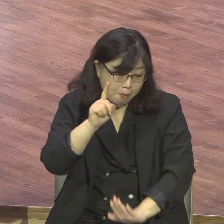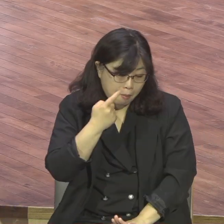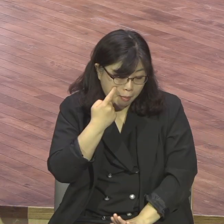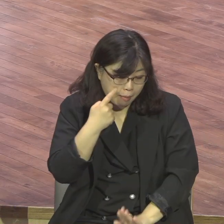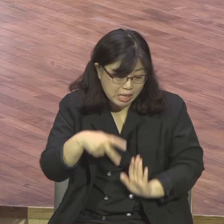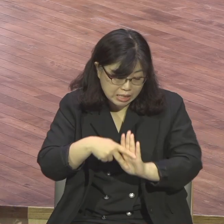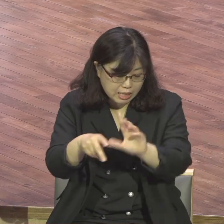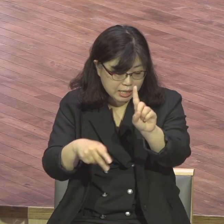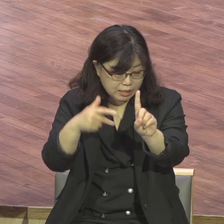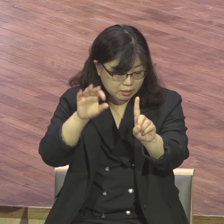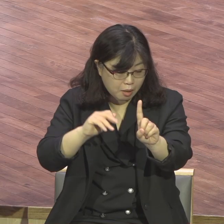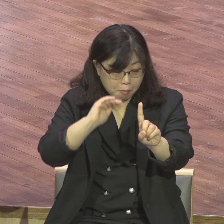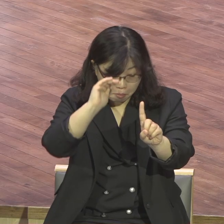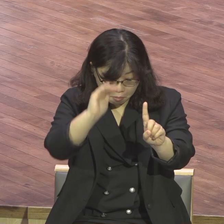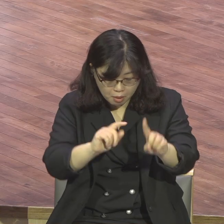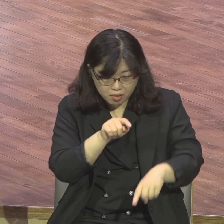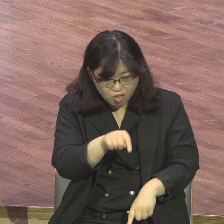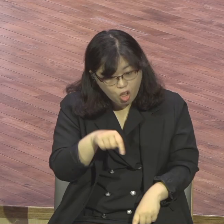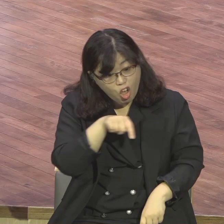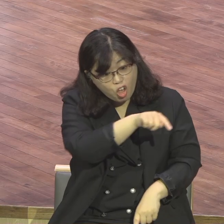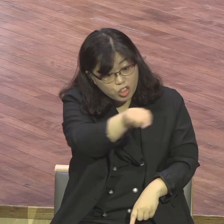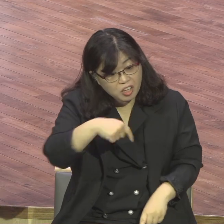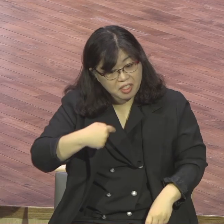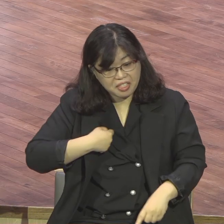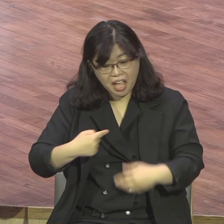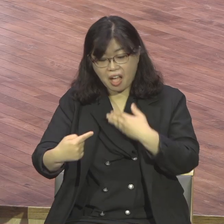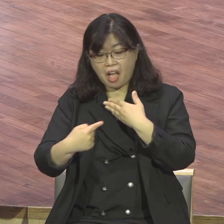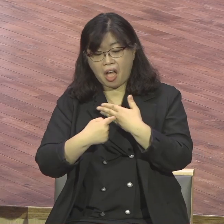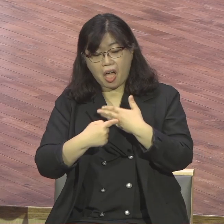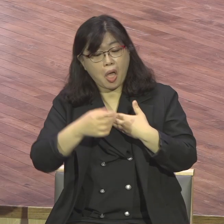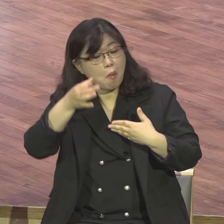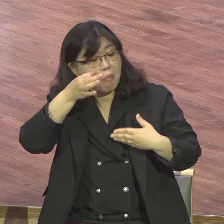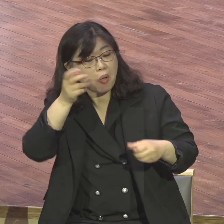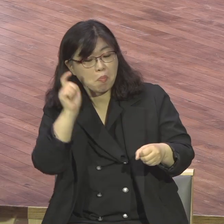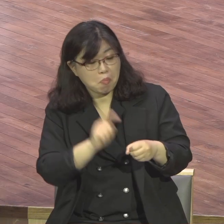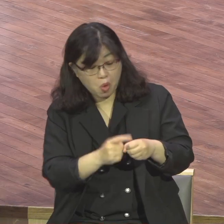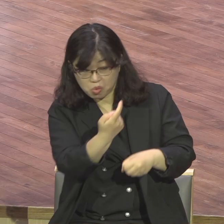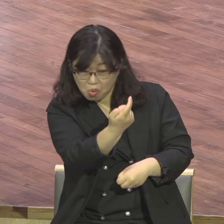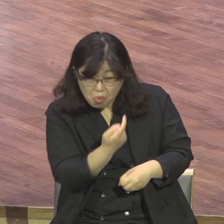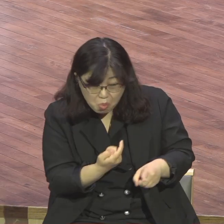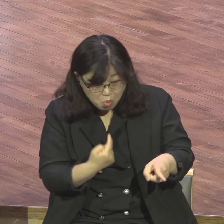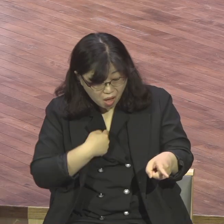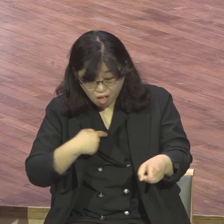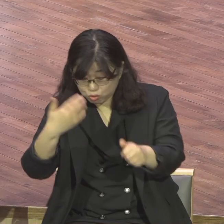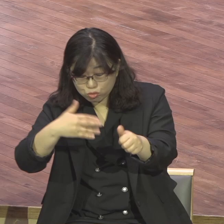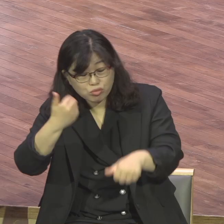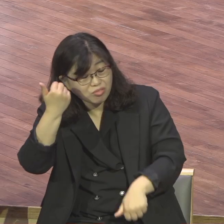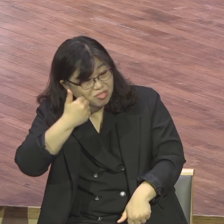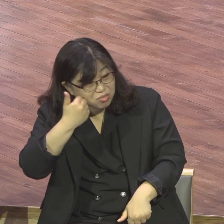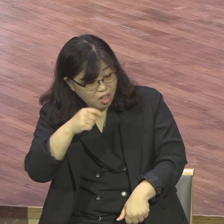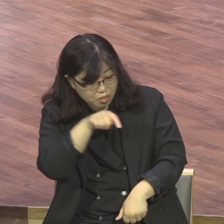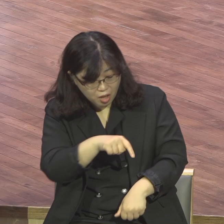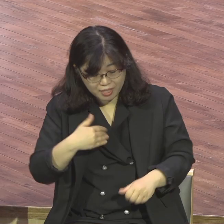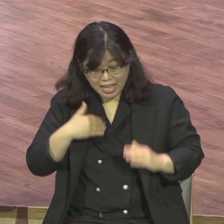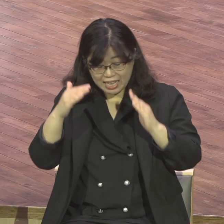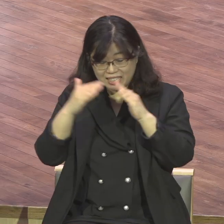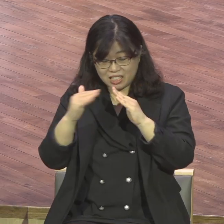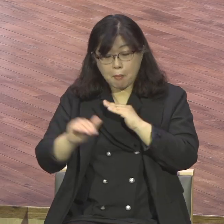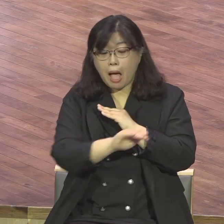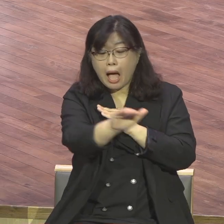보이러 오니 이것을 누가 너에게 요구하였느냐 내 마당만 밟을 뿐이니라 한마디로 하나님께 예배